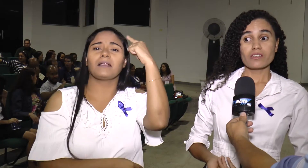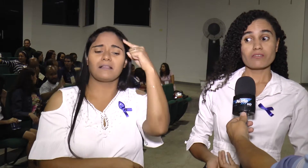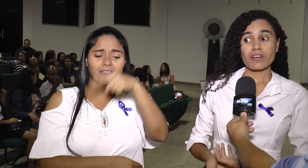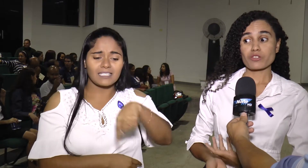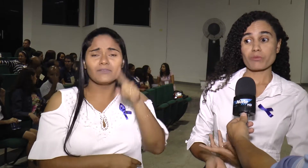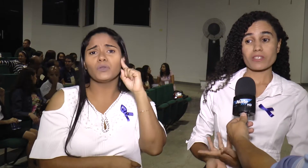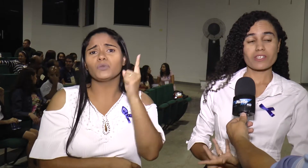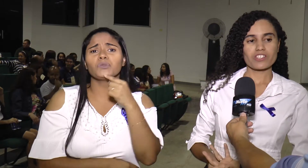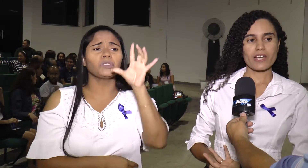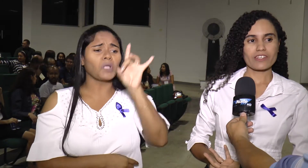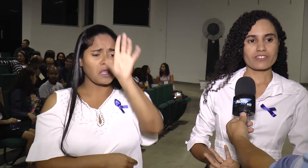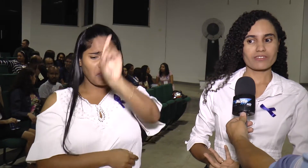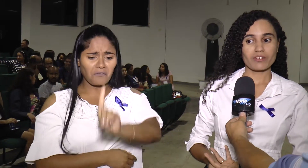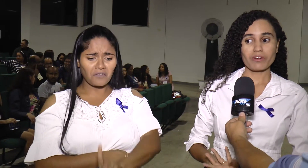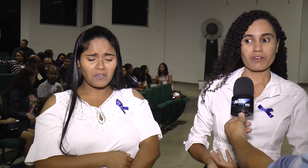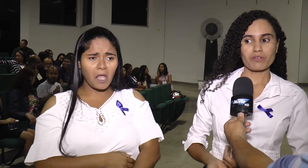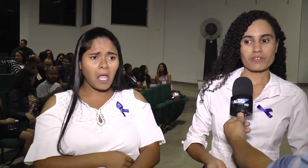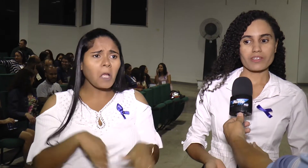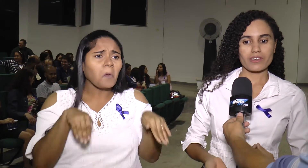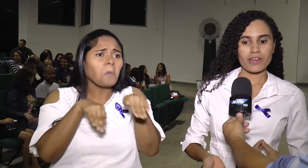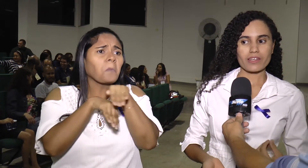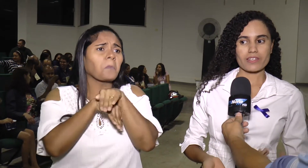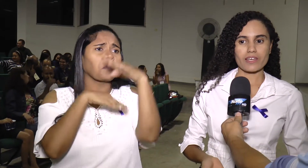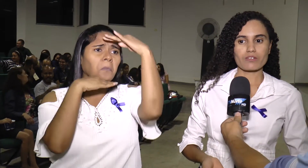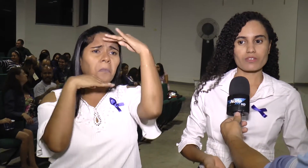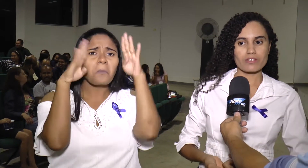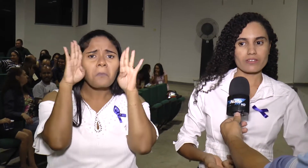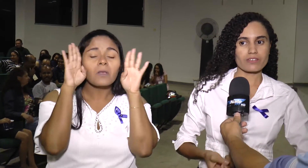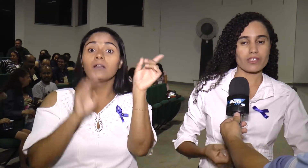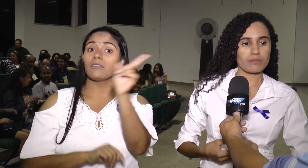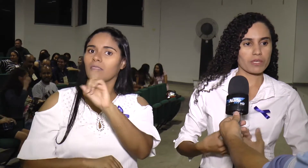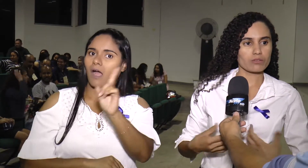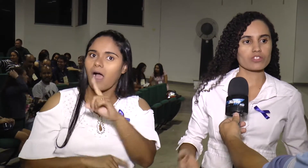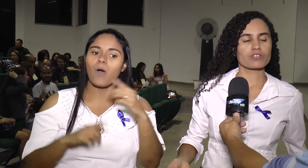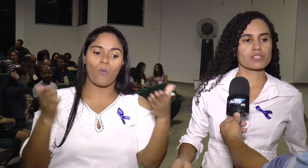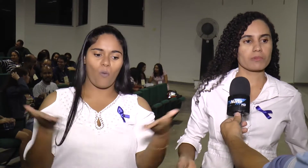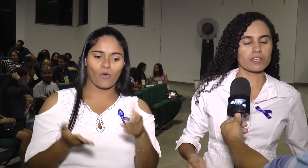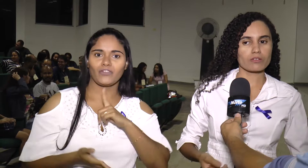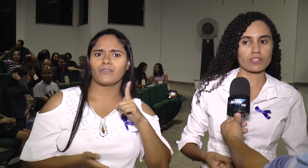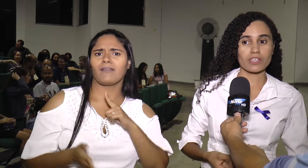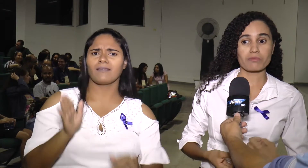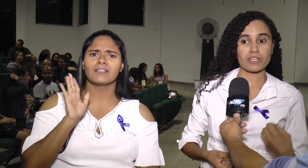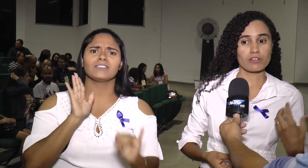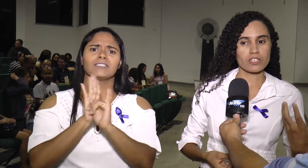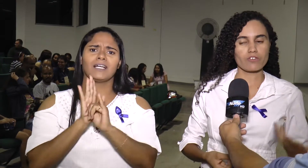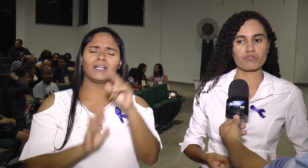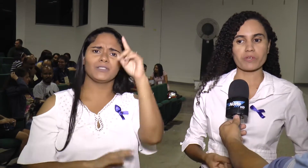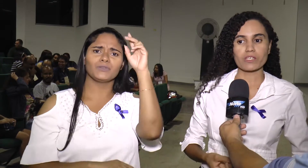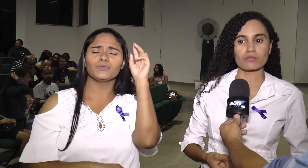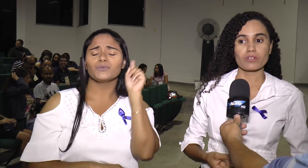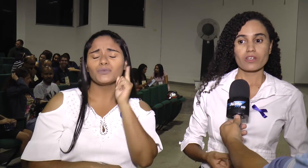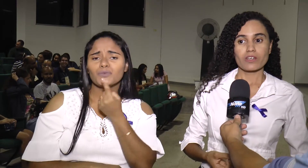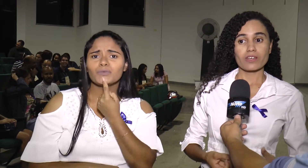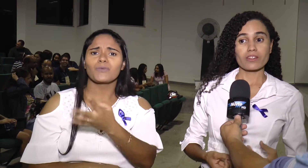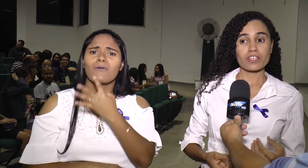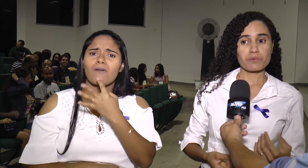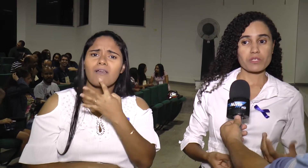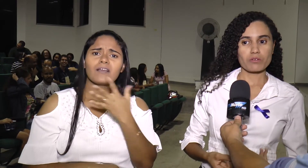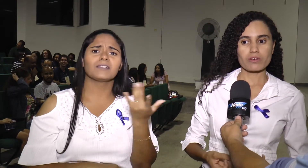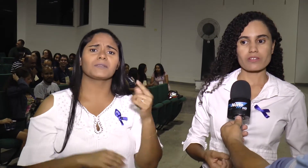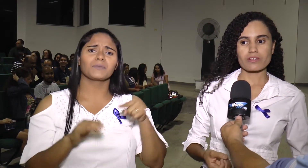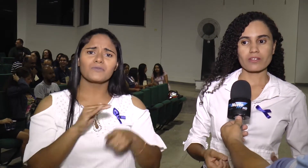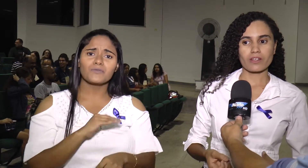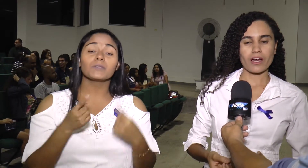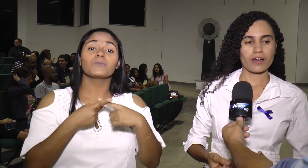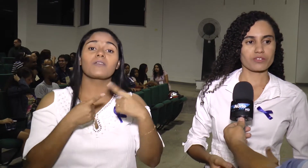E sobre essa identidade Então é uma coisa que é necessária, sim, que tenha abertura de conhecimento Que tenha maior desenvolvimento das